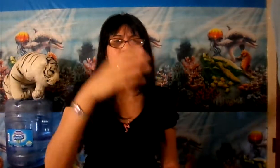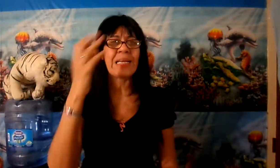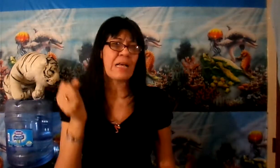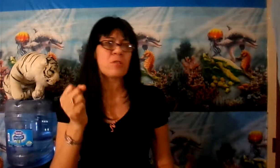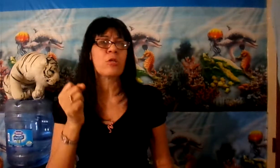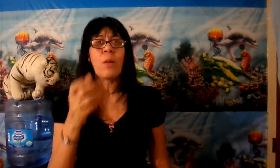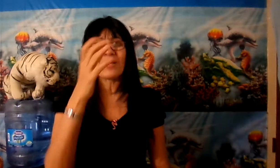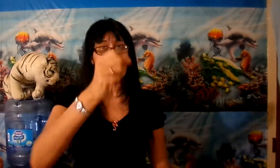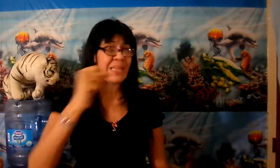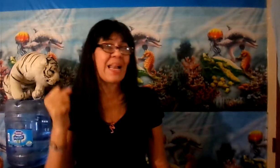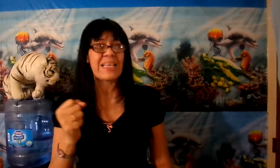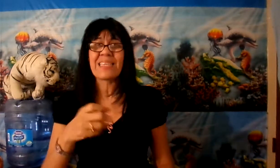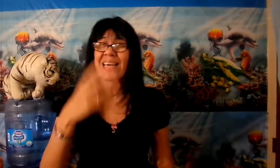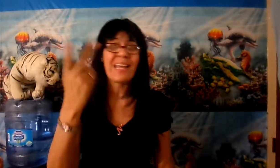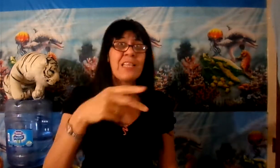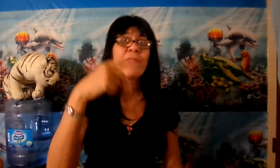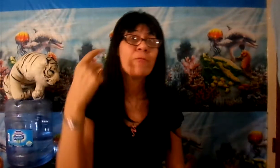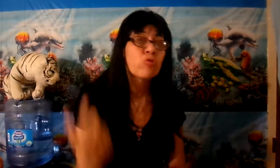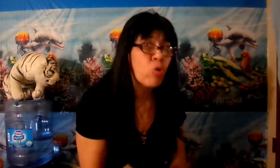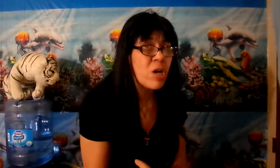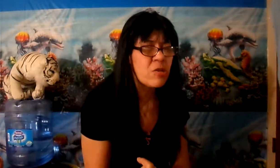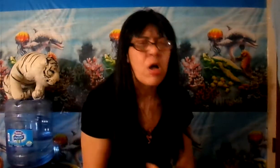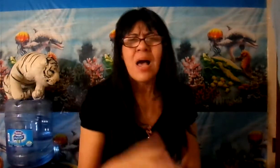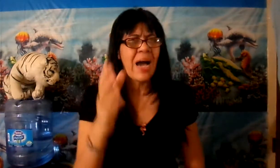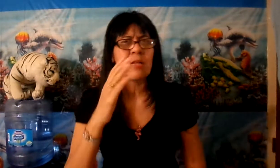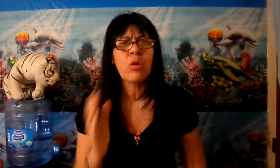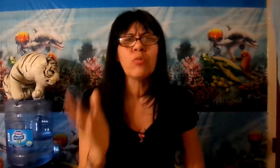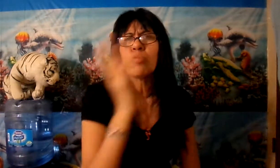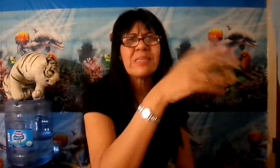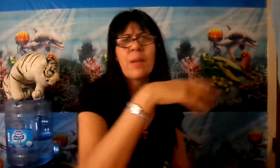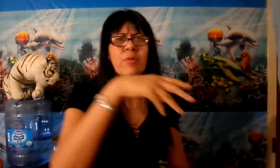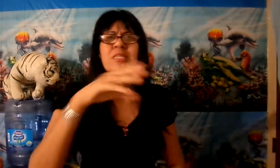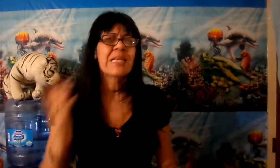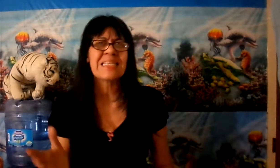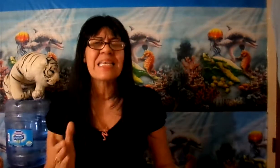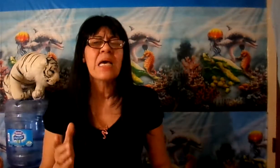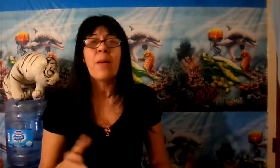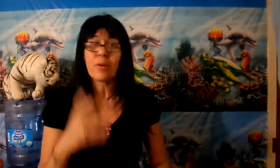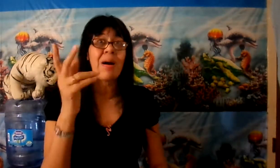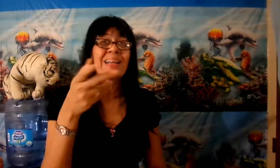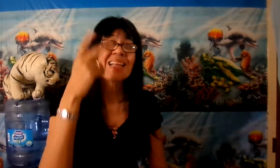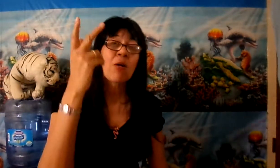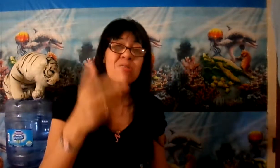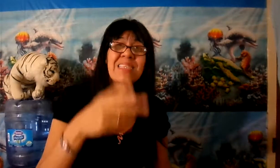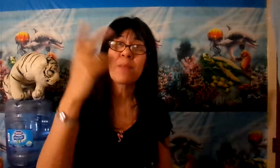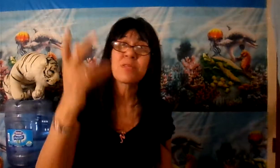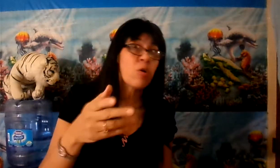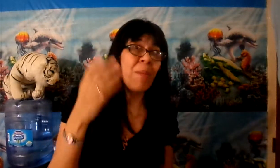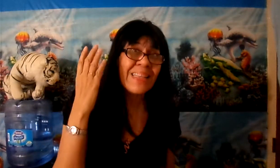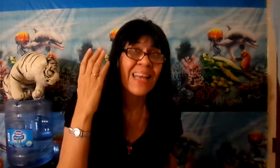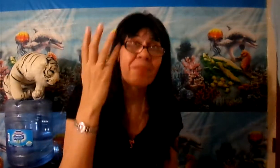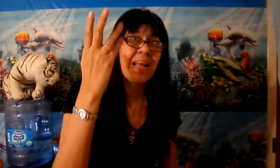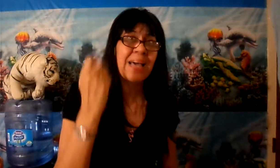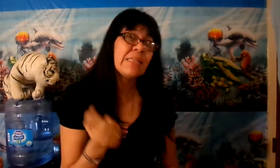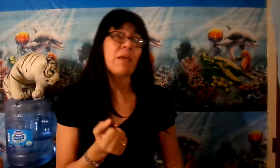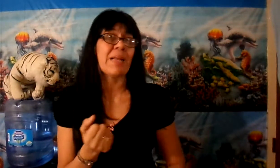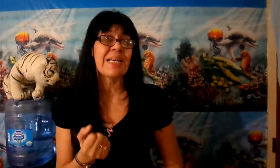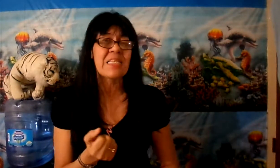para tú entrar aquí era indifficultuoso. Ahora todo el mundo entra porque sí, pero ahora las cosas se le pusieron más terribles a la gente. ¿Verdad que sí?